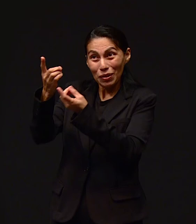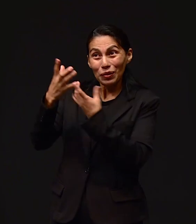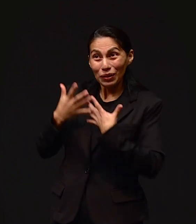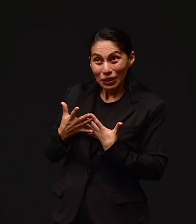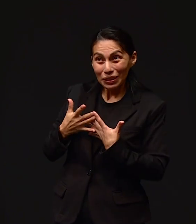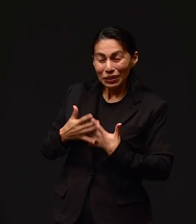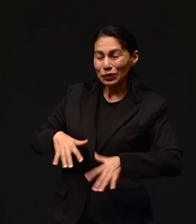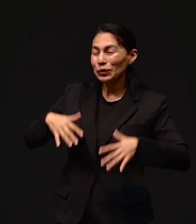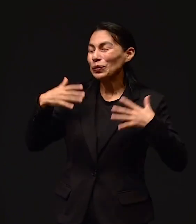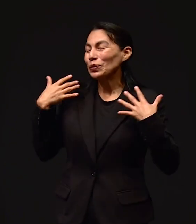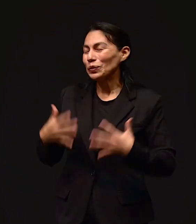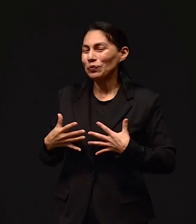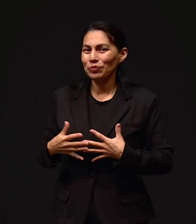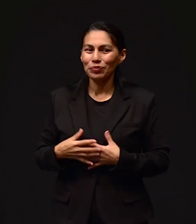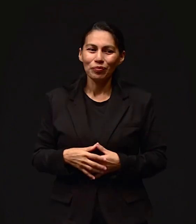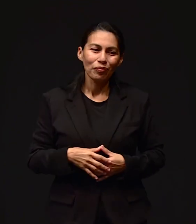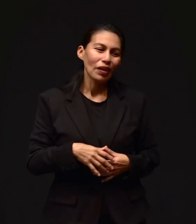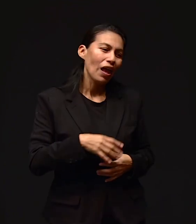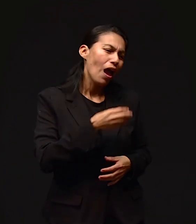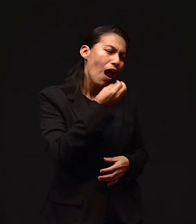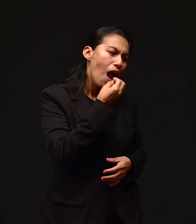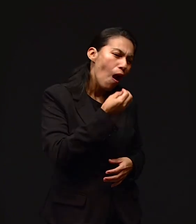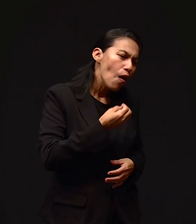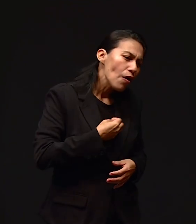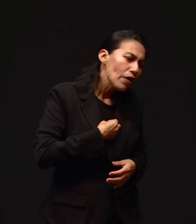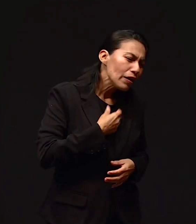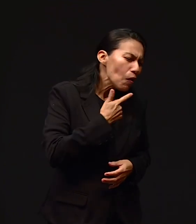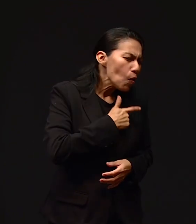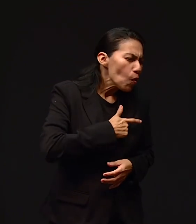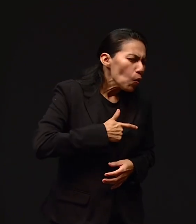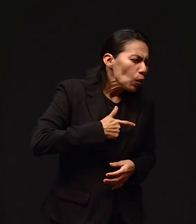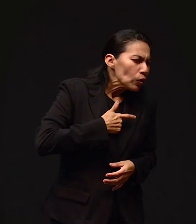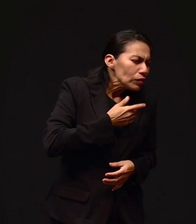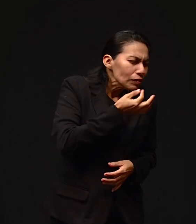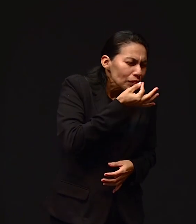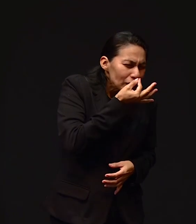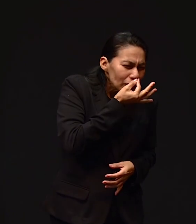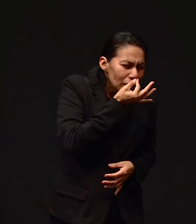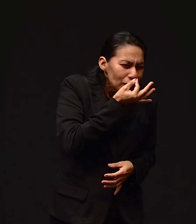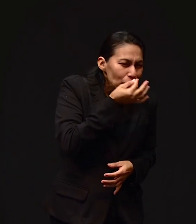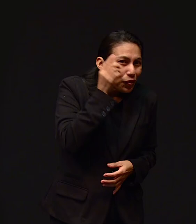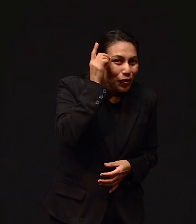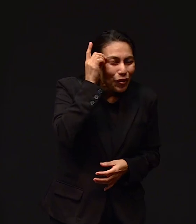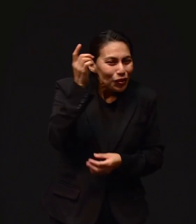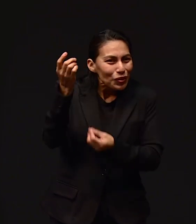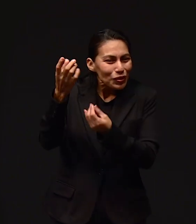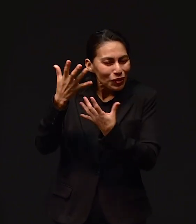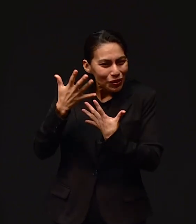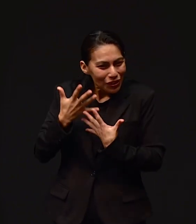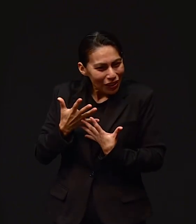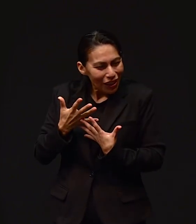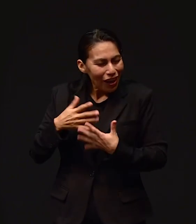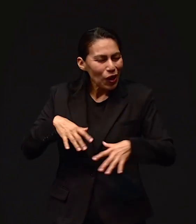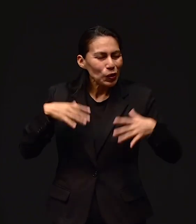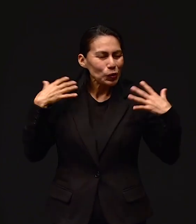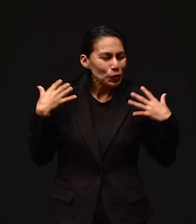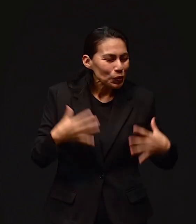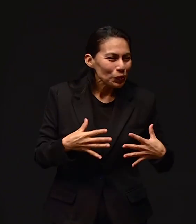Aún en los pequeños gustos de sus hijos, Dios, se complace en darnos abundantemente.